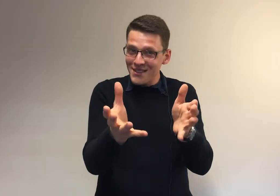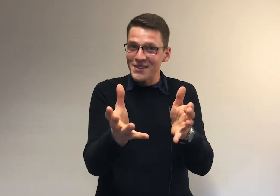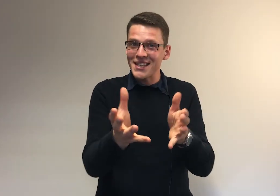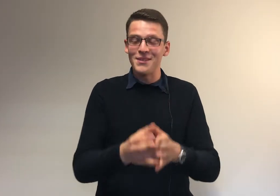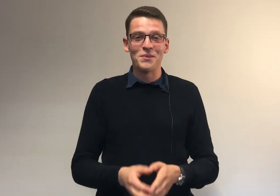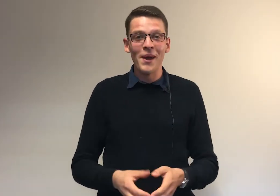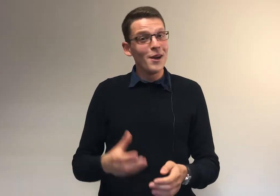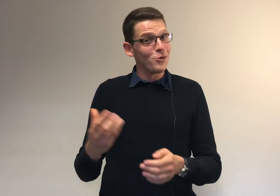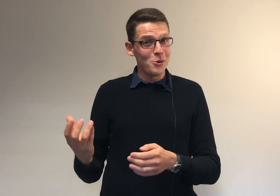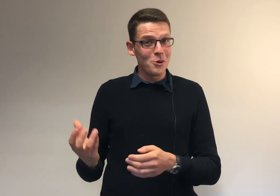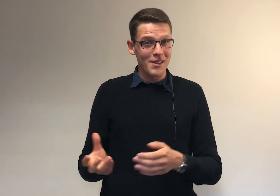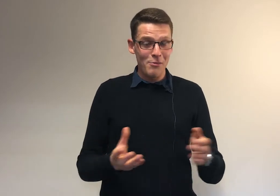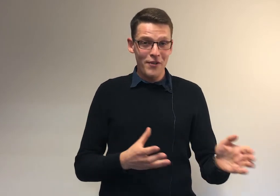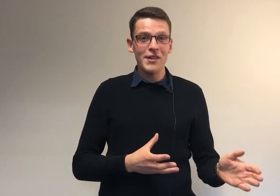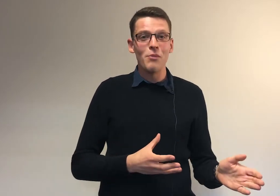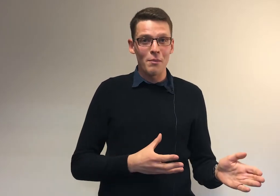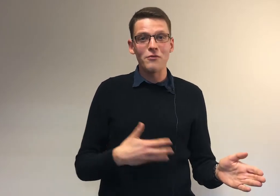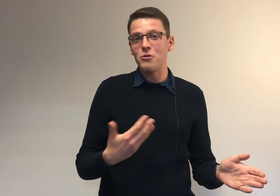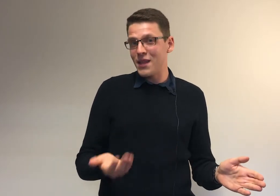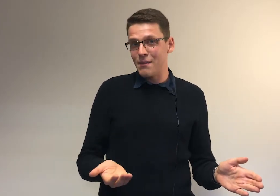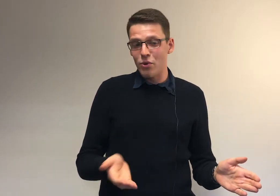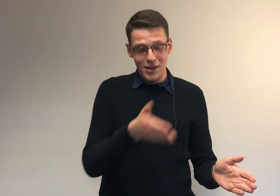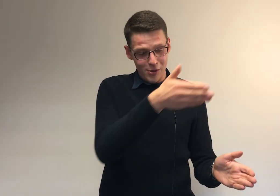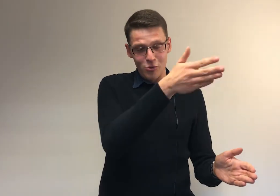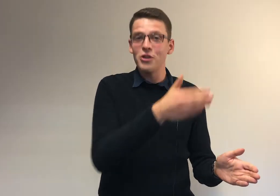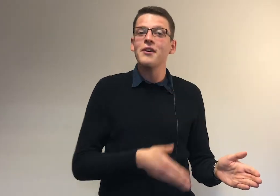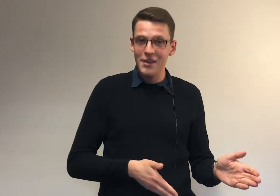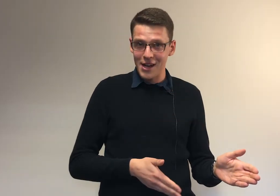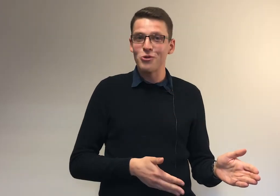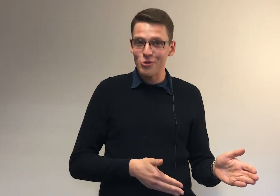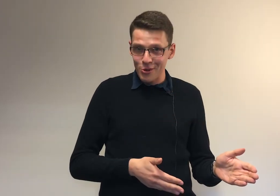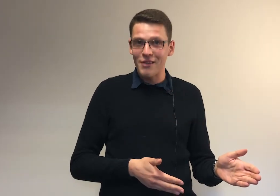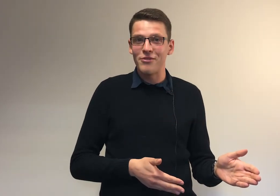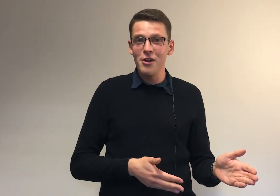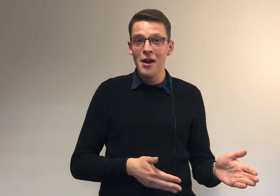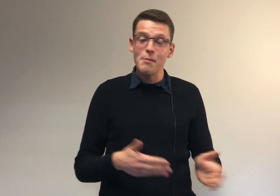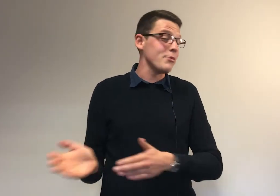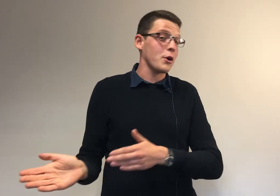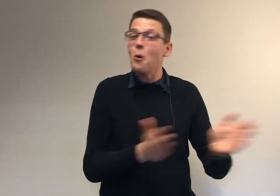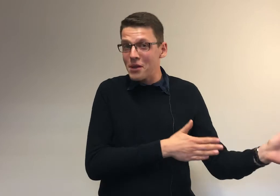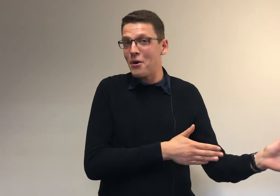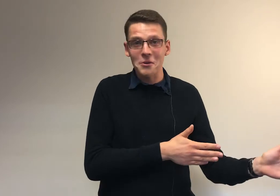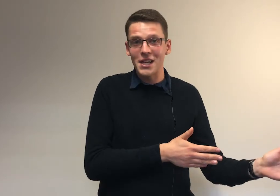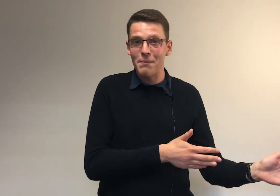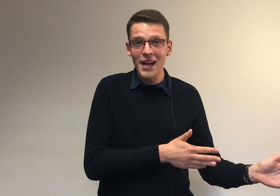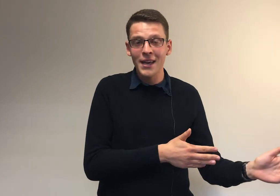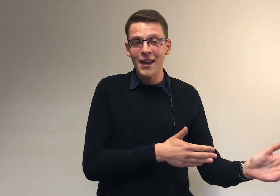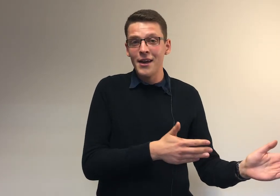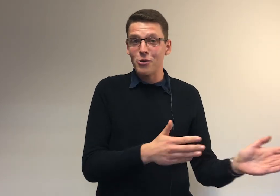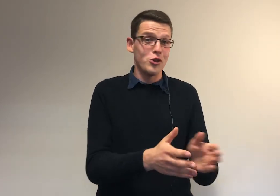'est une certitude. Donc, c'est plus facile pour un prof de te mettre des points si tu notes quelque chose sur ta feuille, même si c complètement à côté de la plaque, que si tu